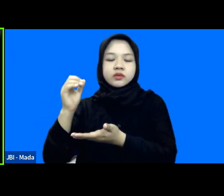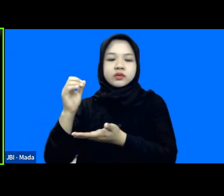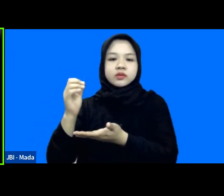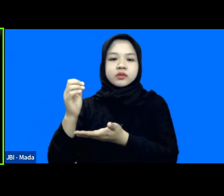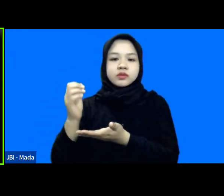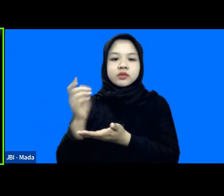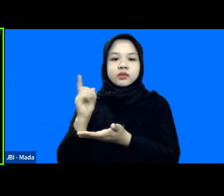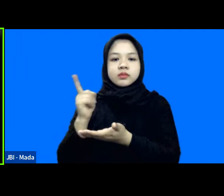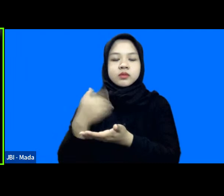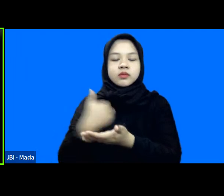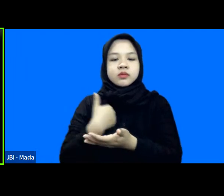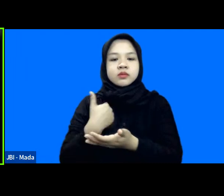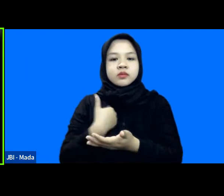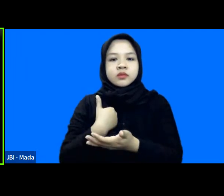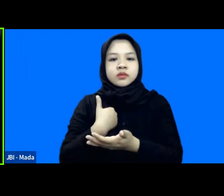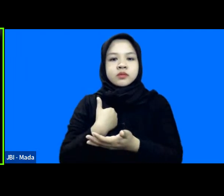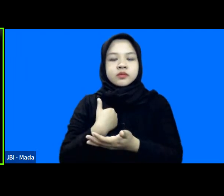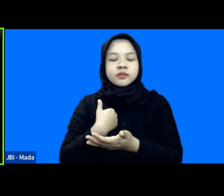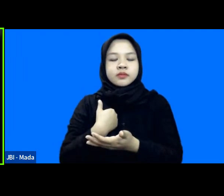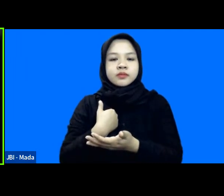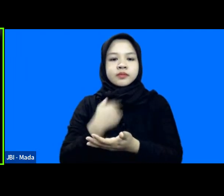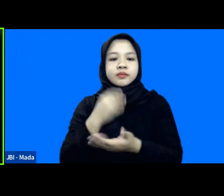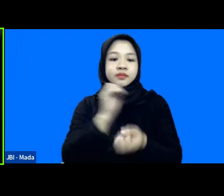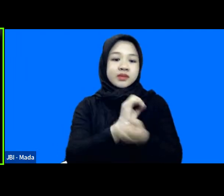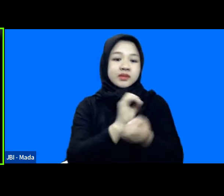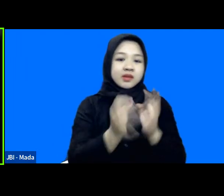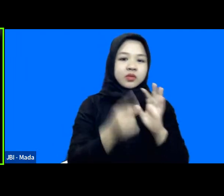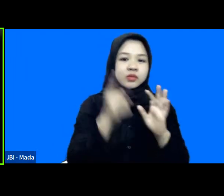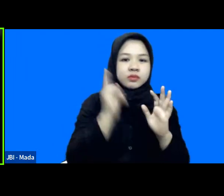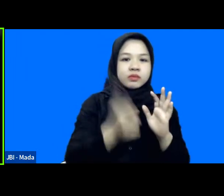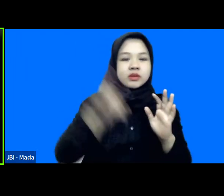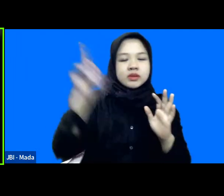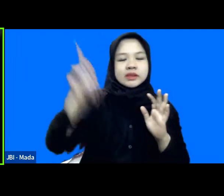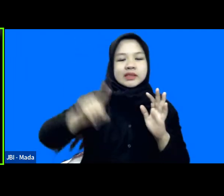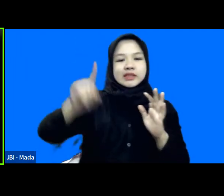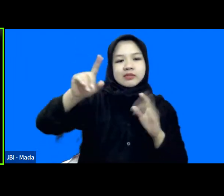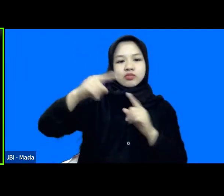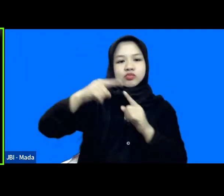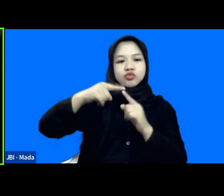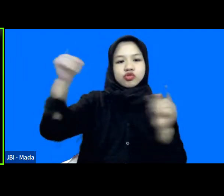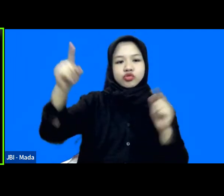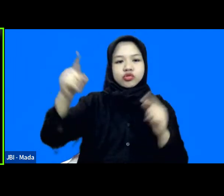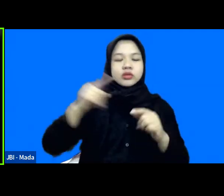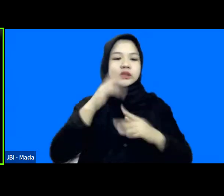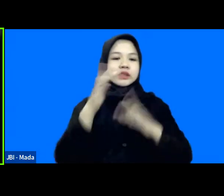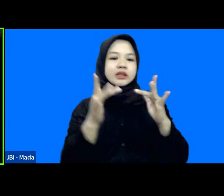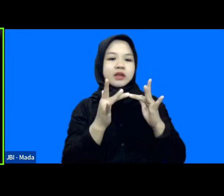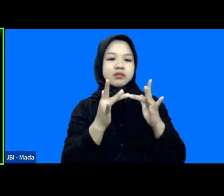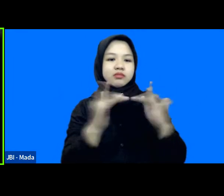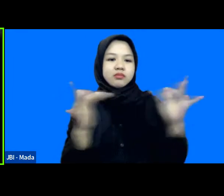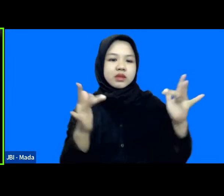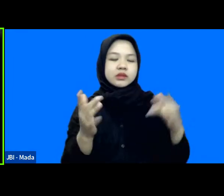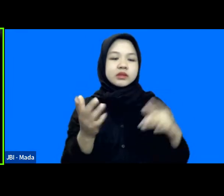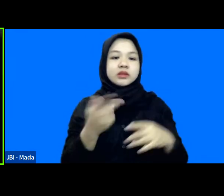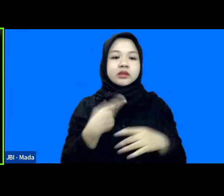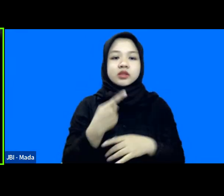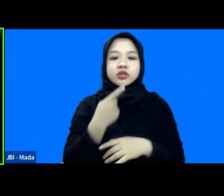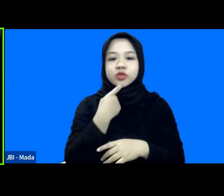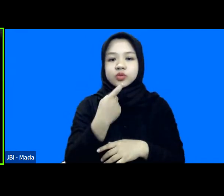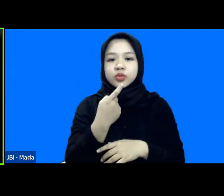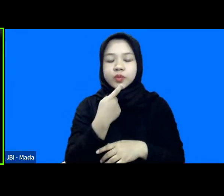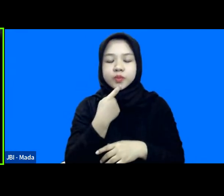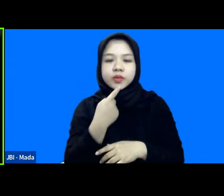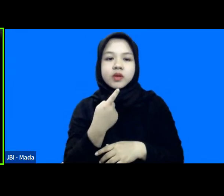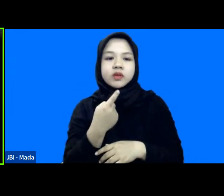tadi karena ada apa kalau ada bencana itu pasti listrik terputus terus internet mati itu kita coba apa namanya